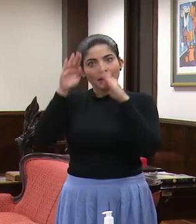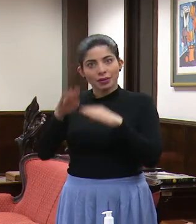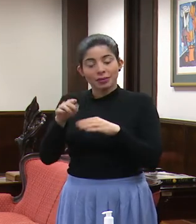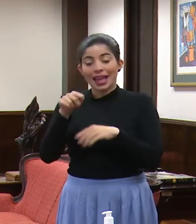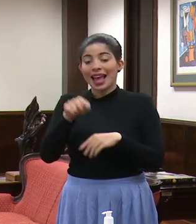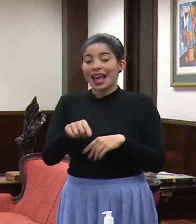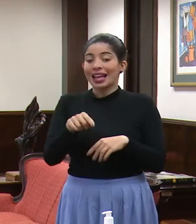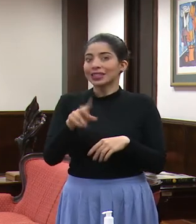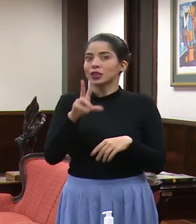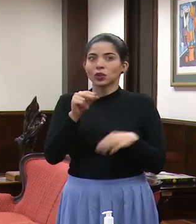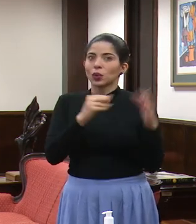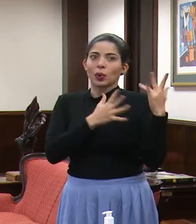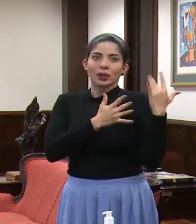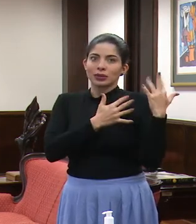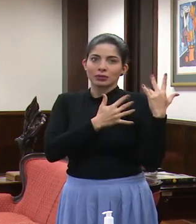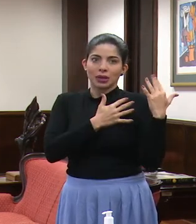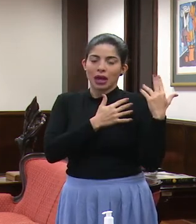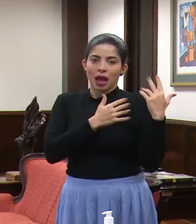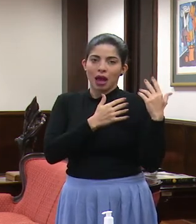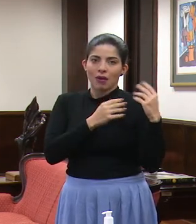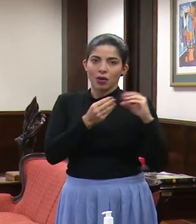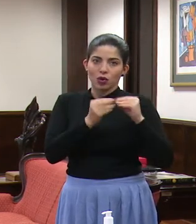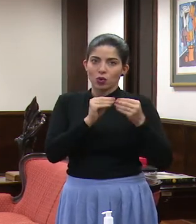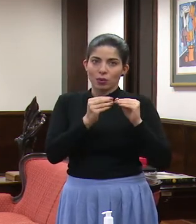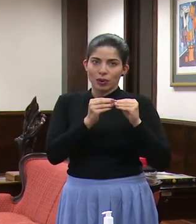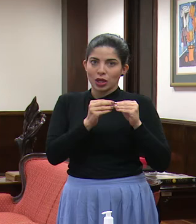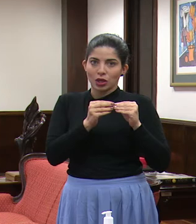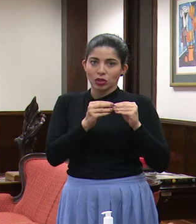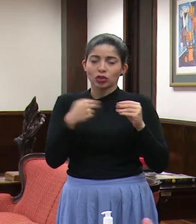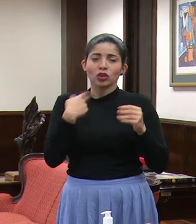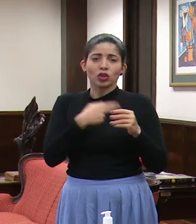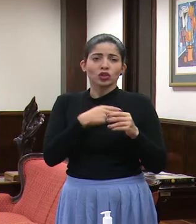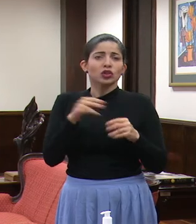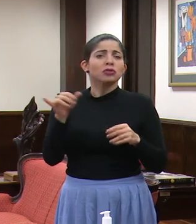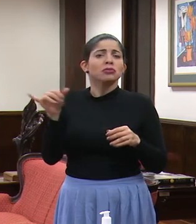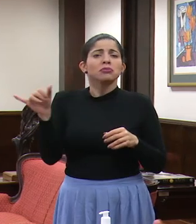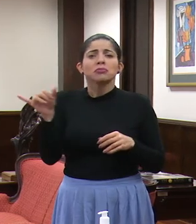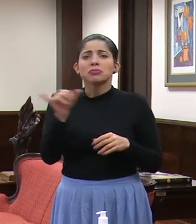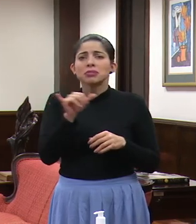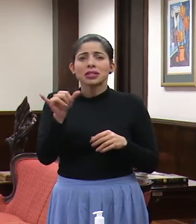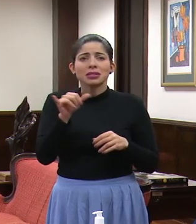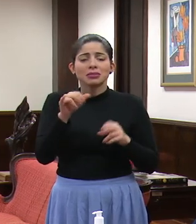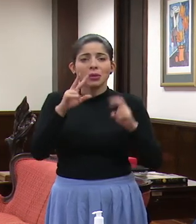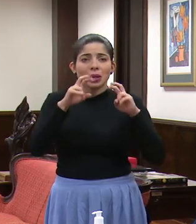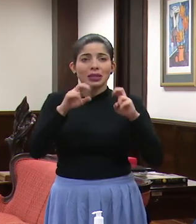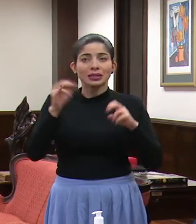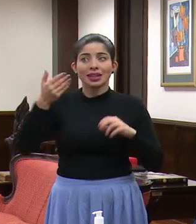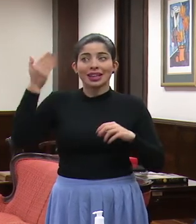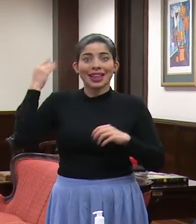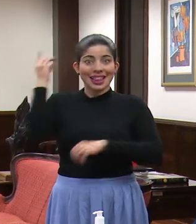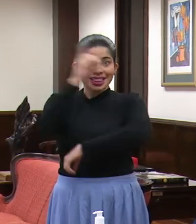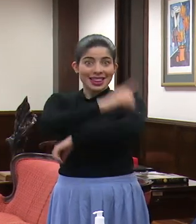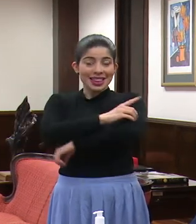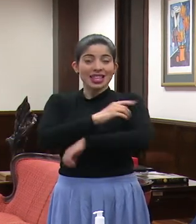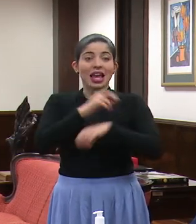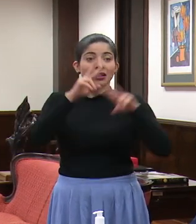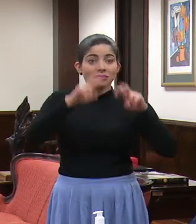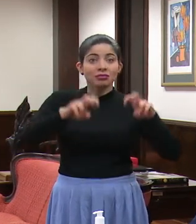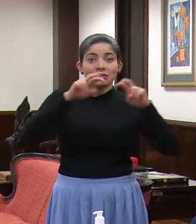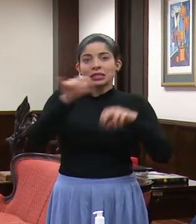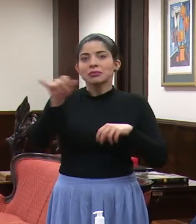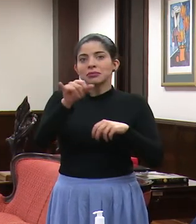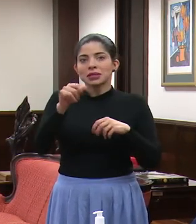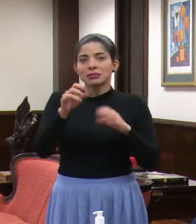no es la tendencia que estábamos esperando, ¿verdad? Hicimos las mismas pruebas que hemos hecho en estos días, porque eso es un tema importante también,